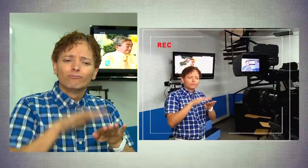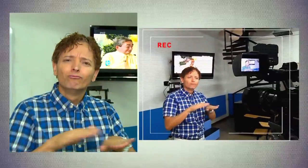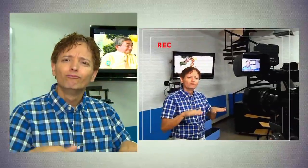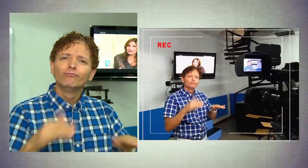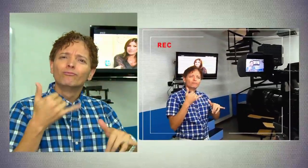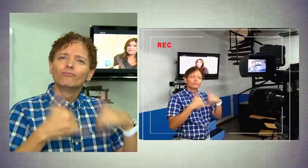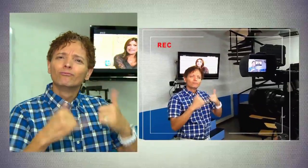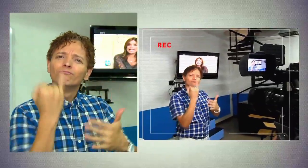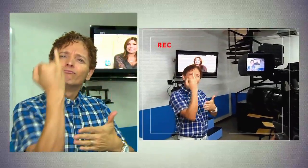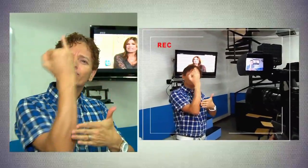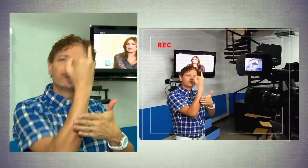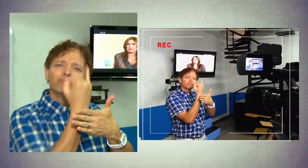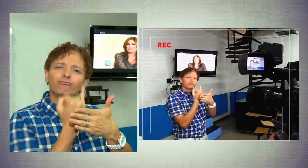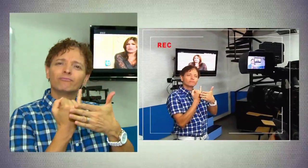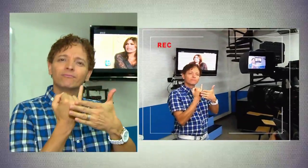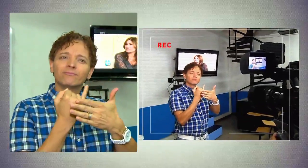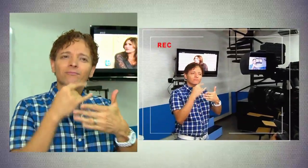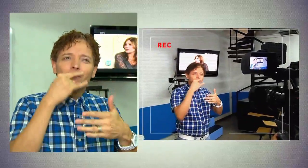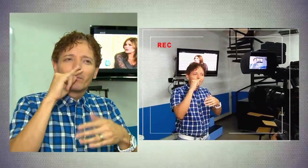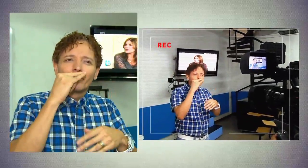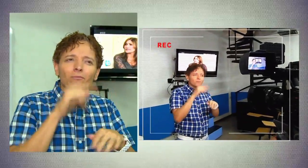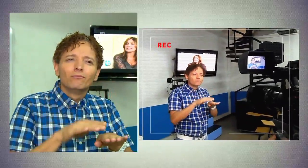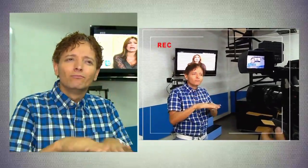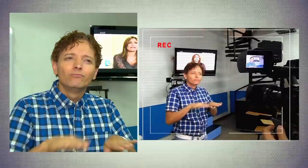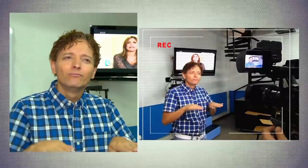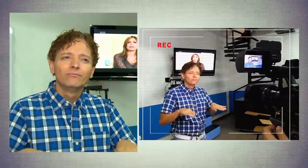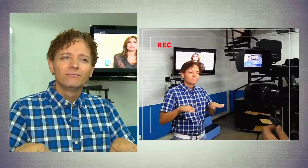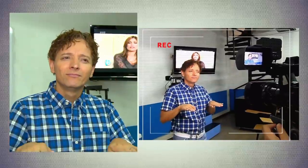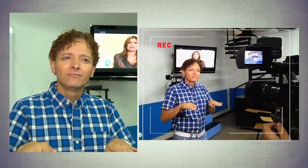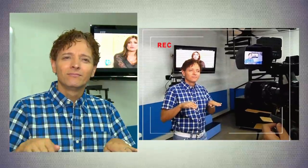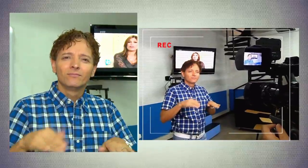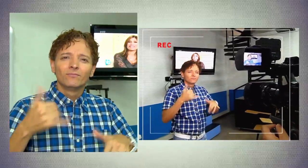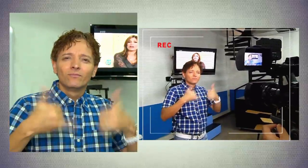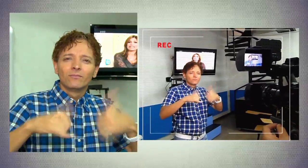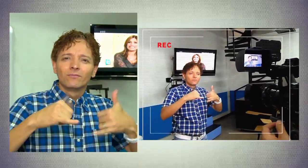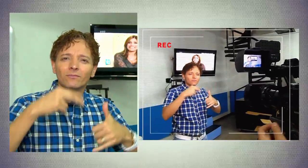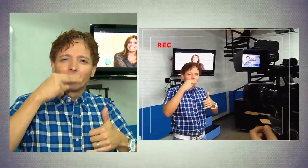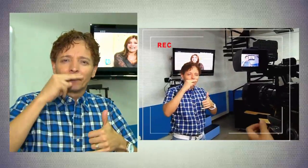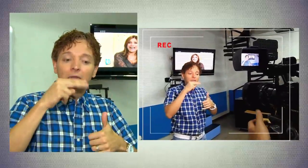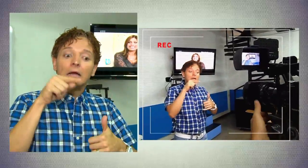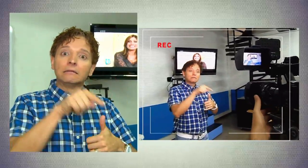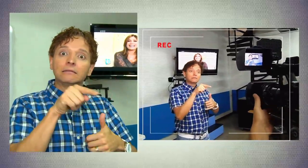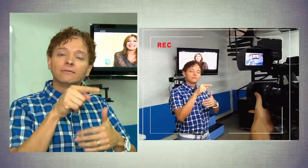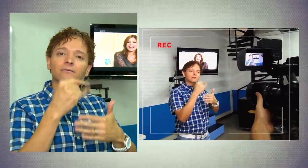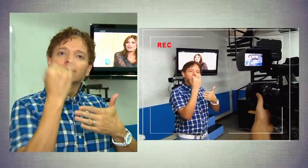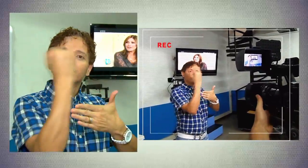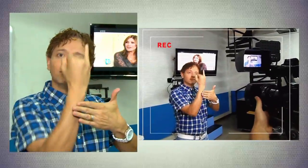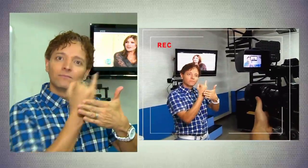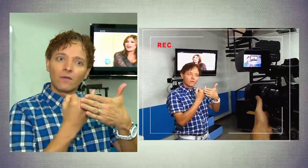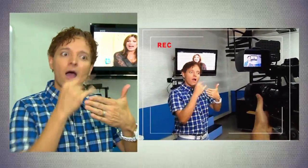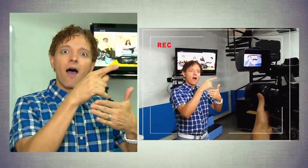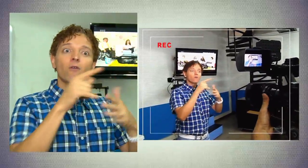para los niños, con los dibujos, con